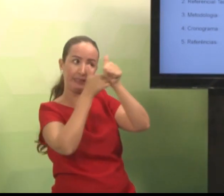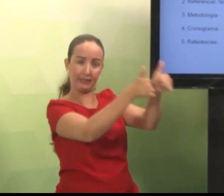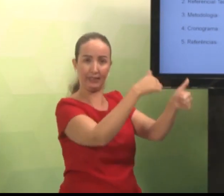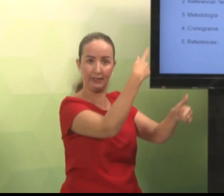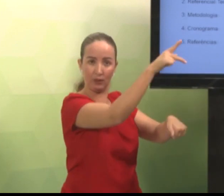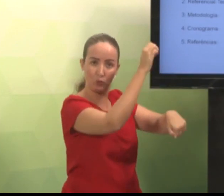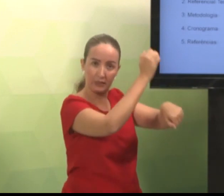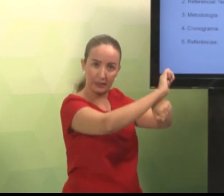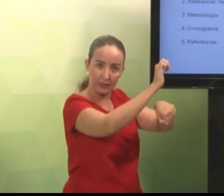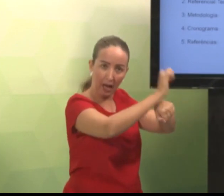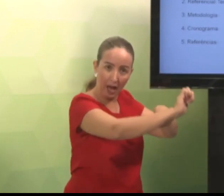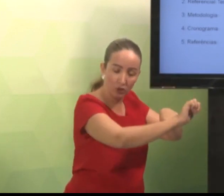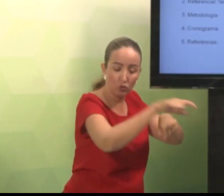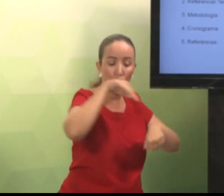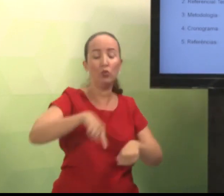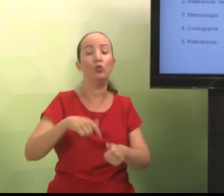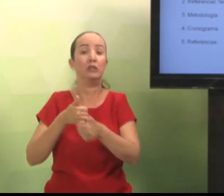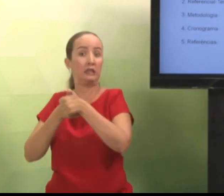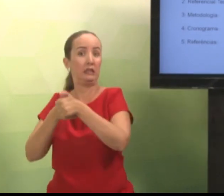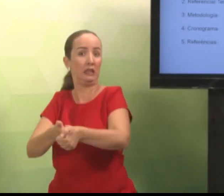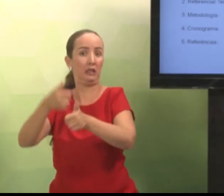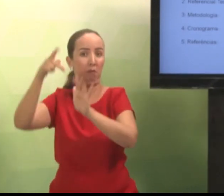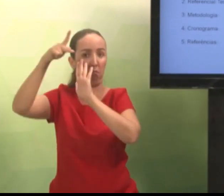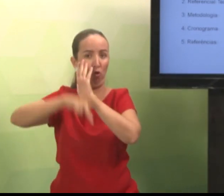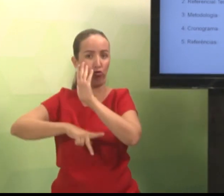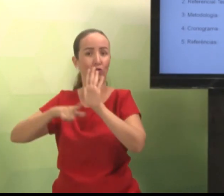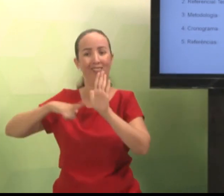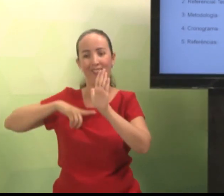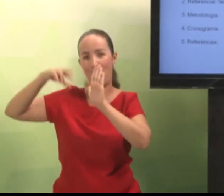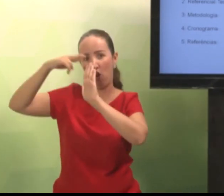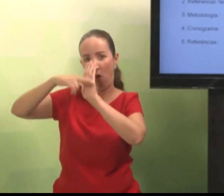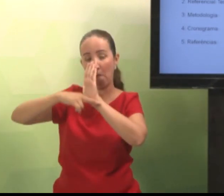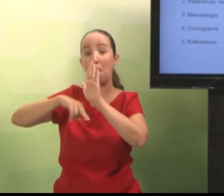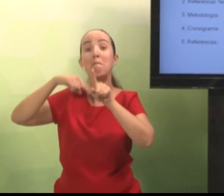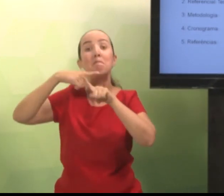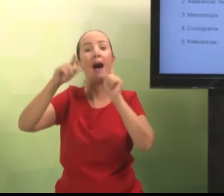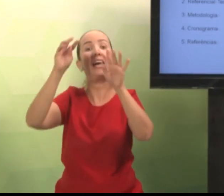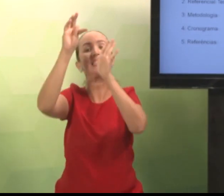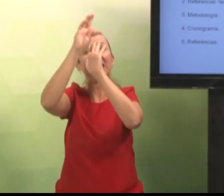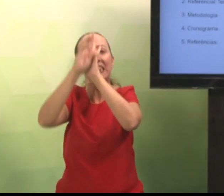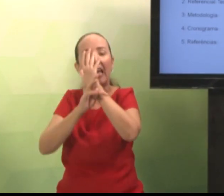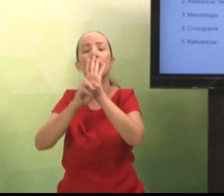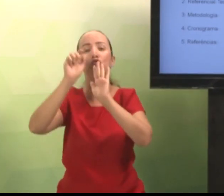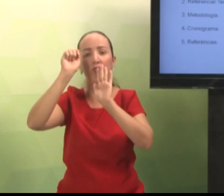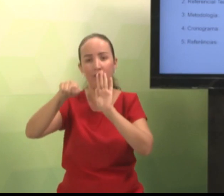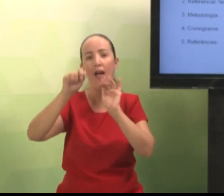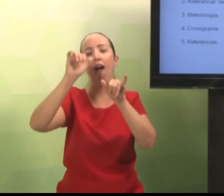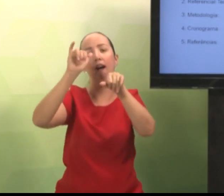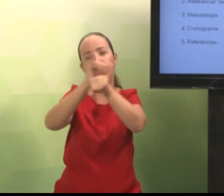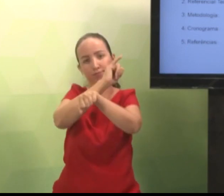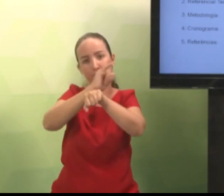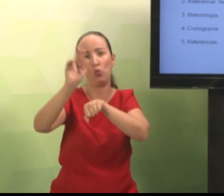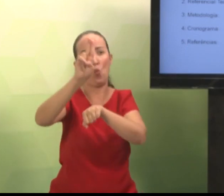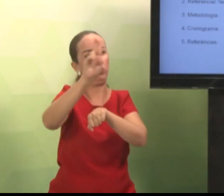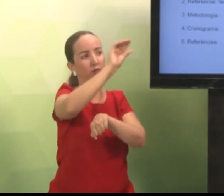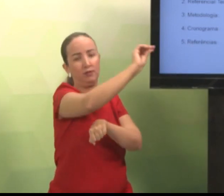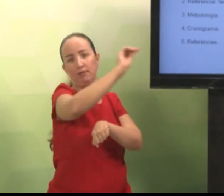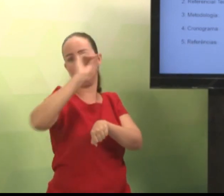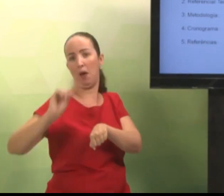Então, você tem uma estrutura do estágio e uma estrutura do TCC. Então, você vai utilizar